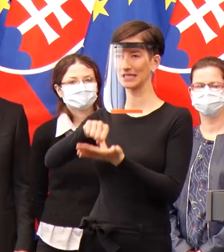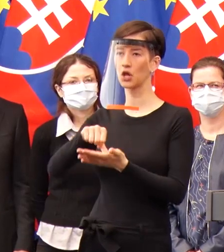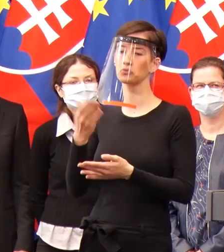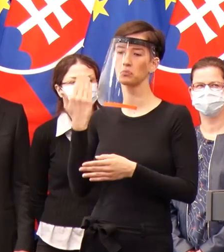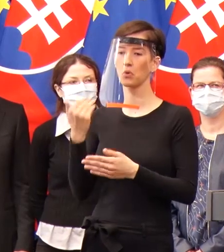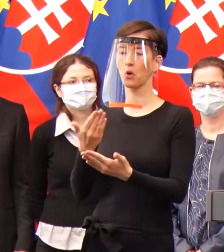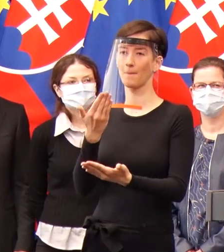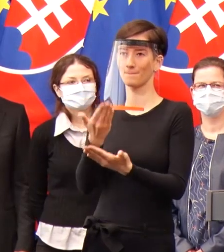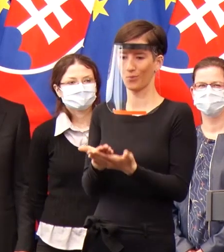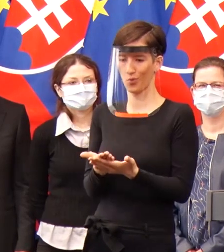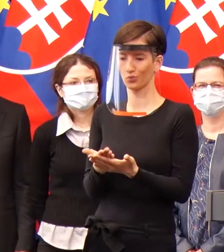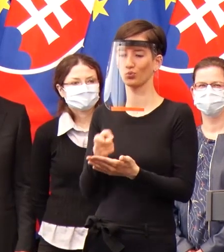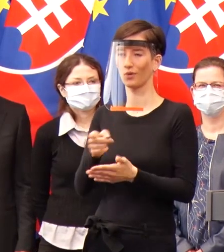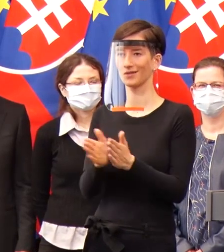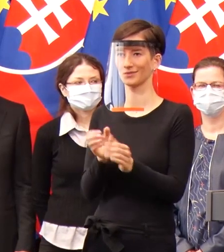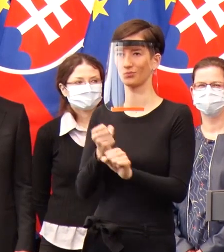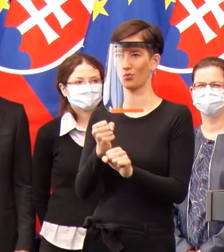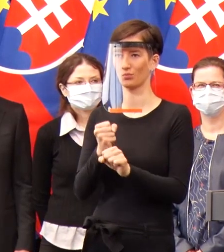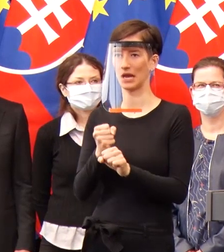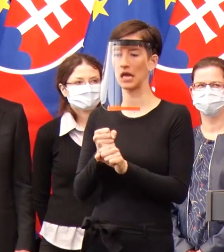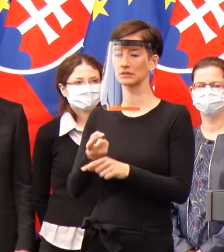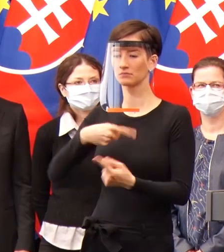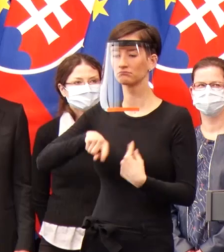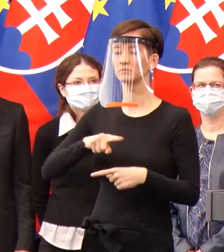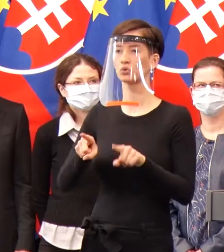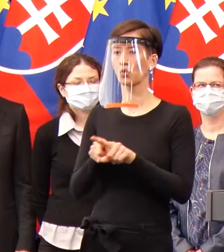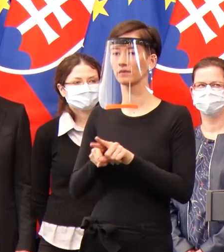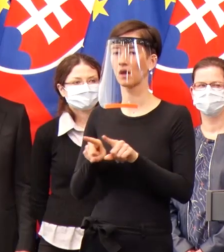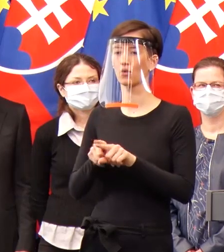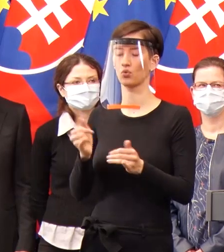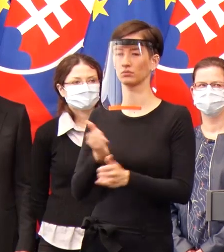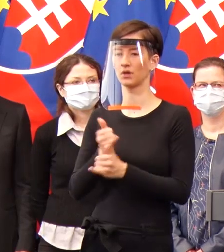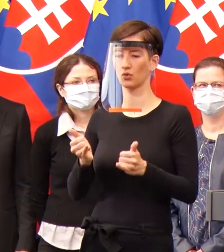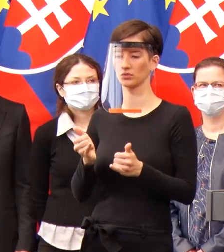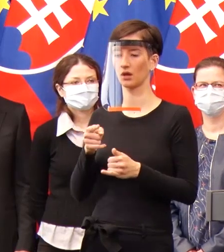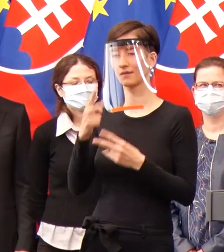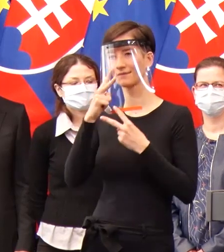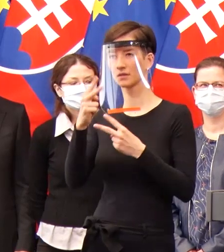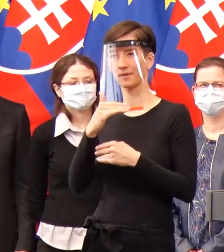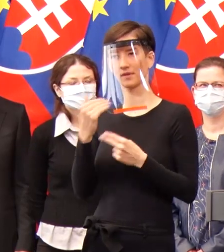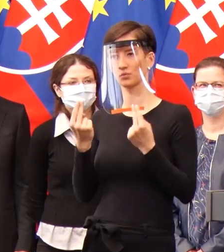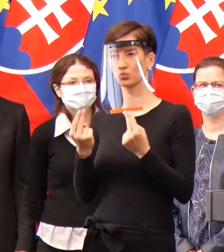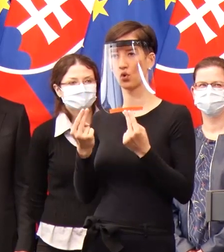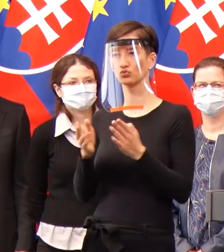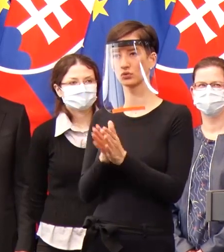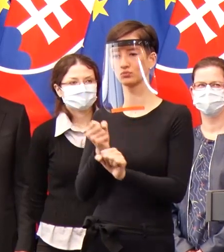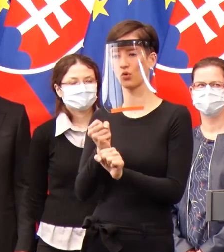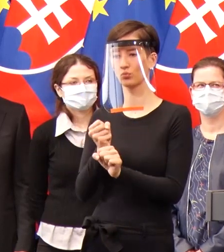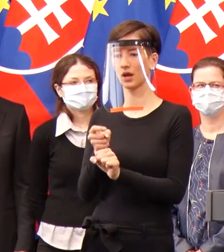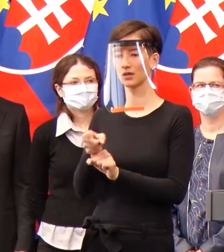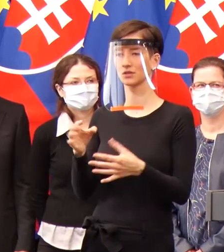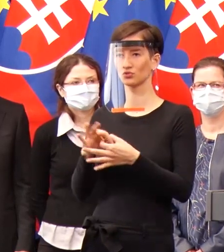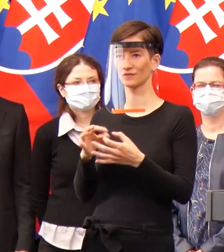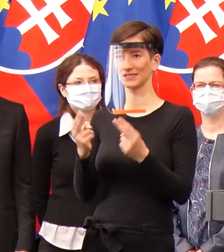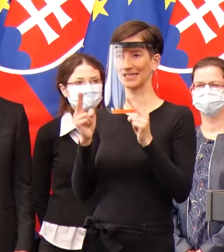testovaní, tak presne takisto si považujeme za povinnosť sa vlastne podielať a pomôcť aj takýmto spôsobom